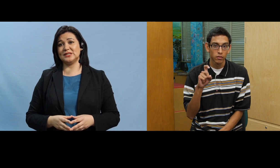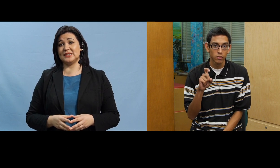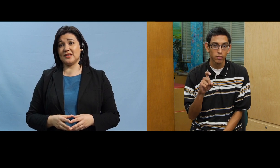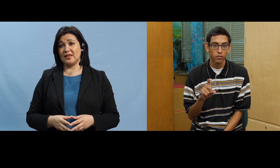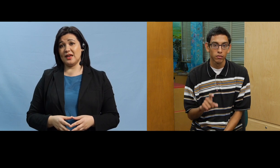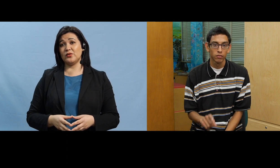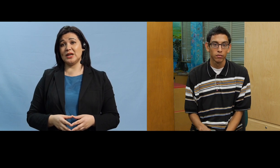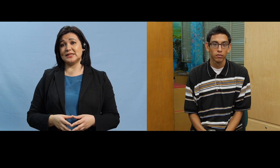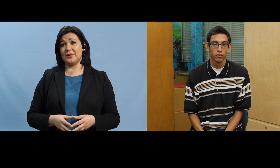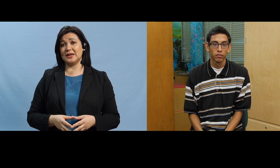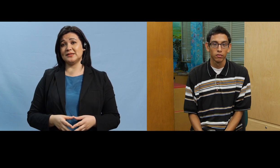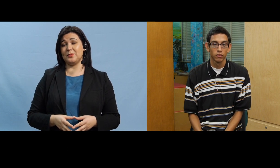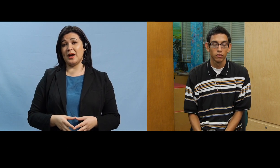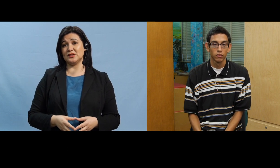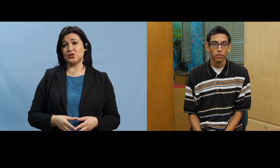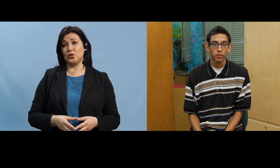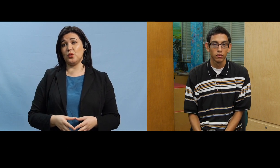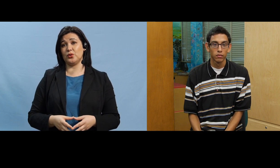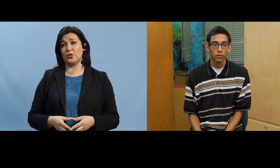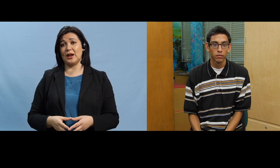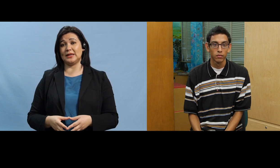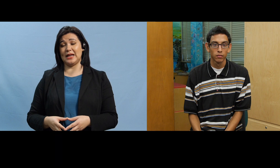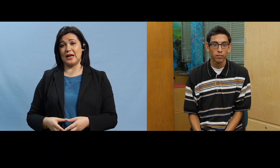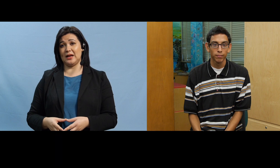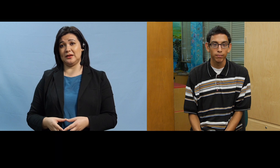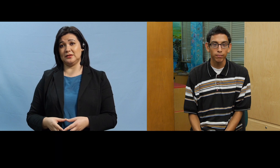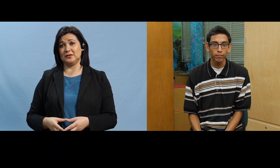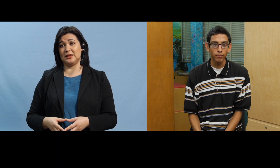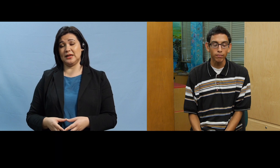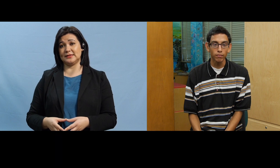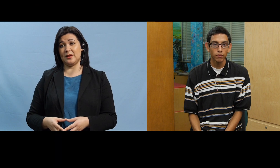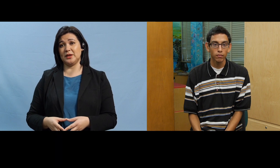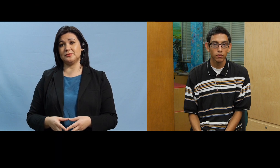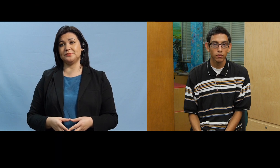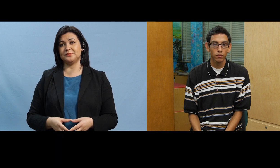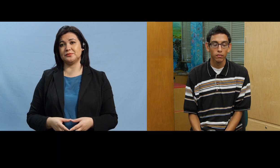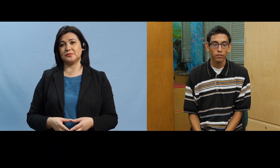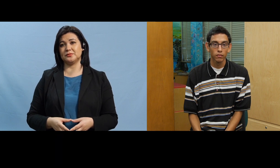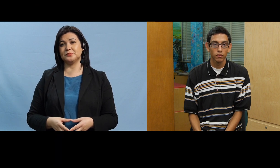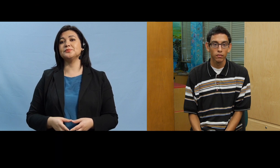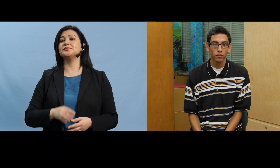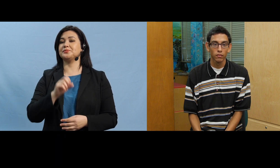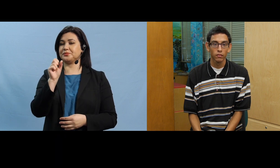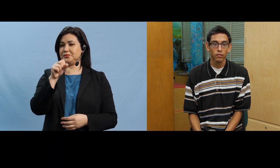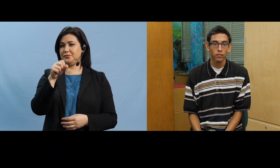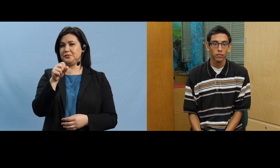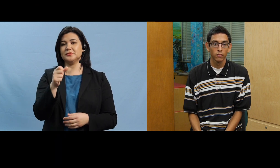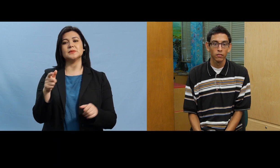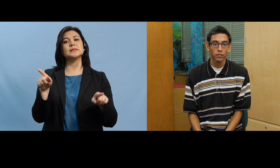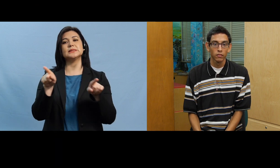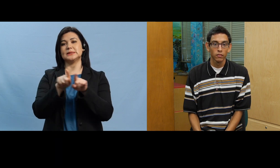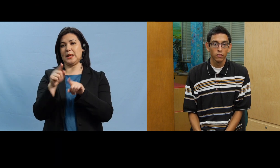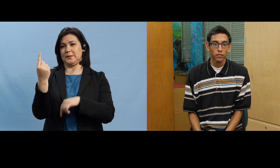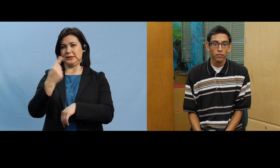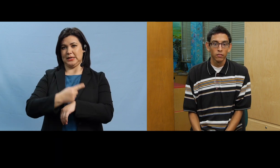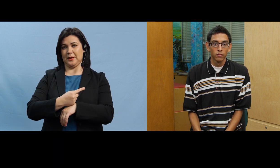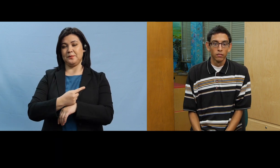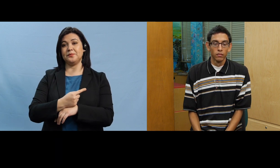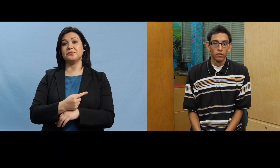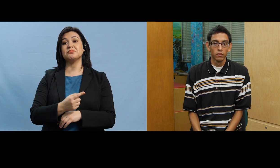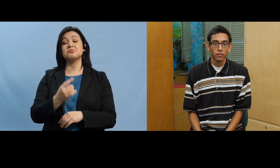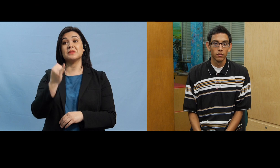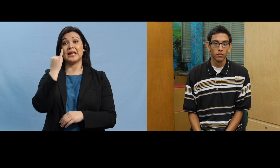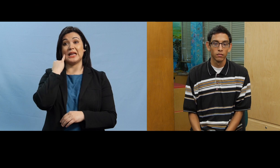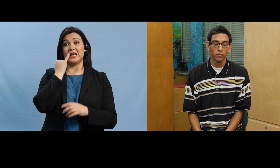entonces ese día voy a saber si paso o no la la el examen si ese mismo día si tú pasas